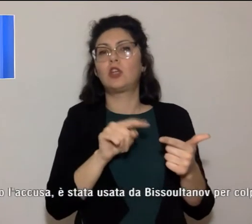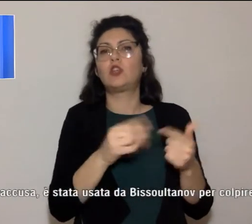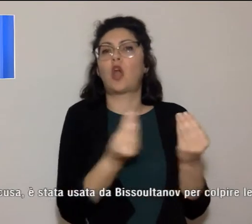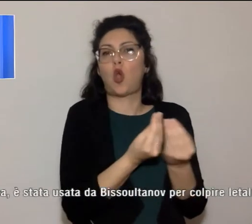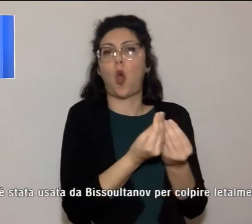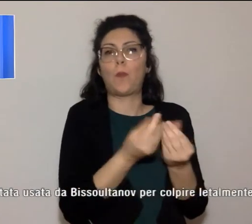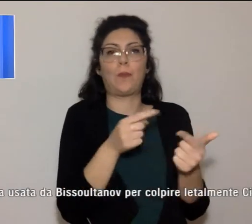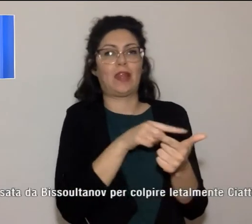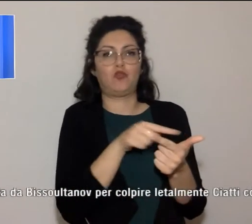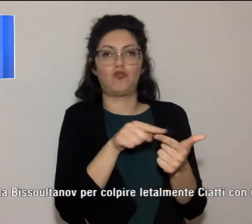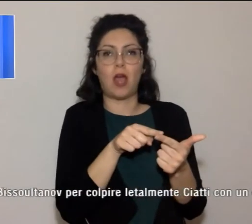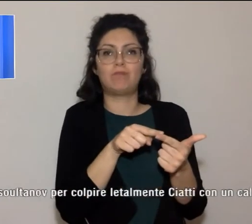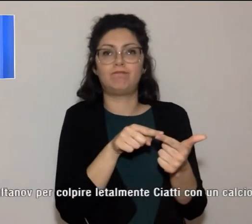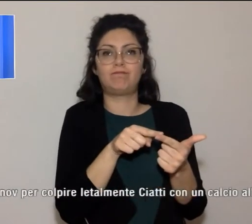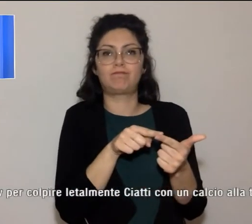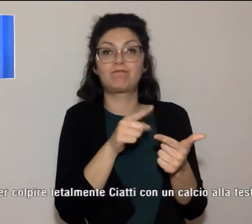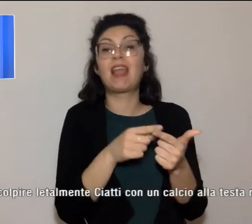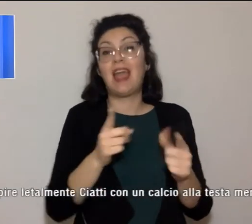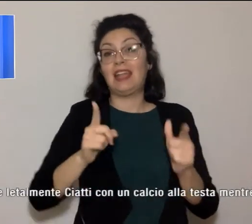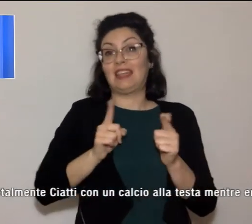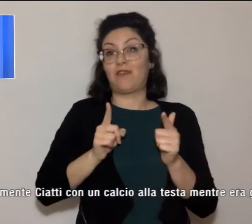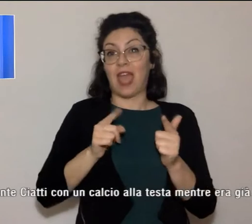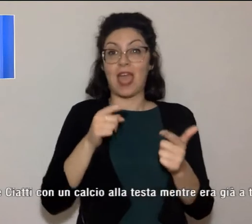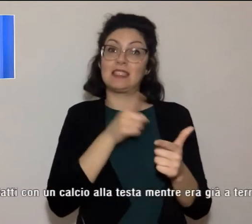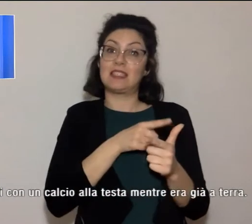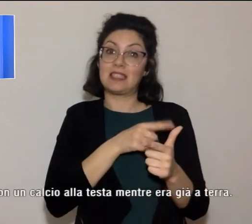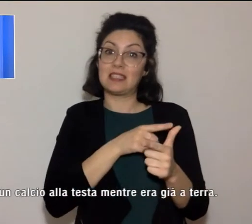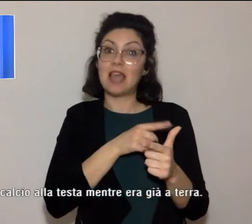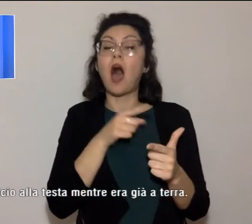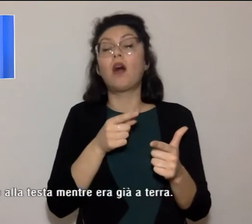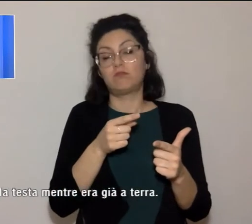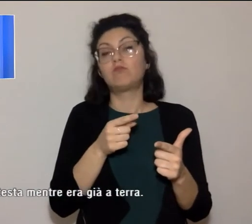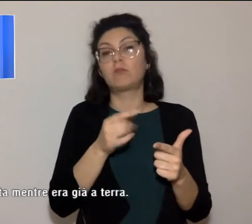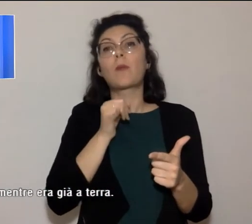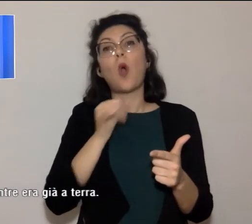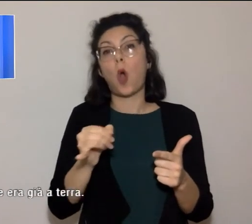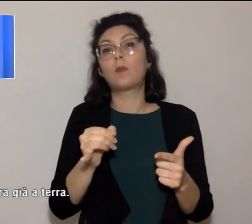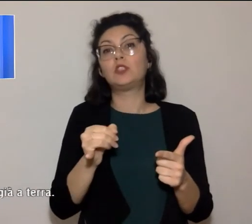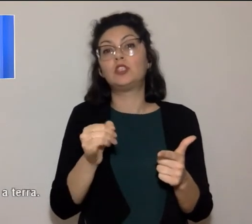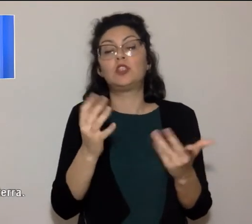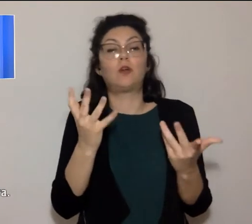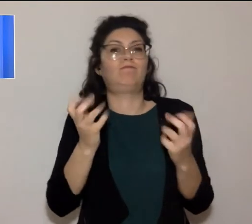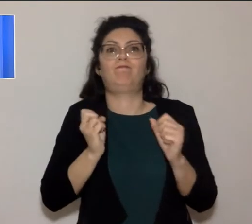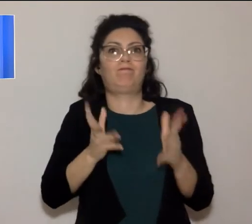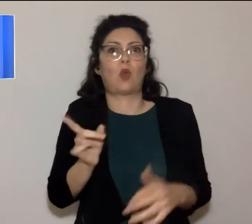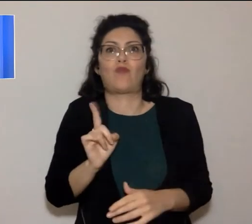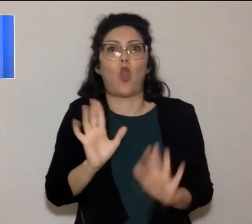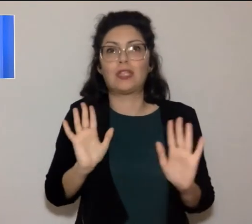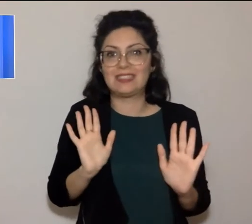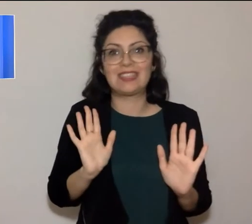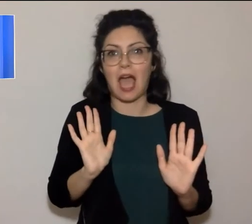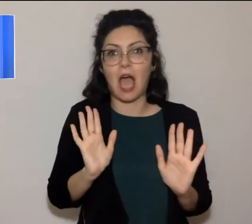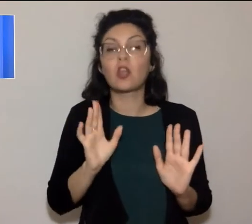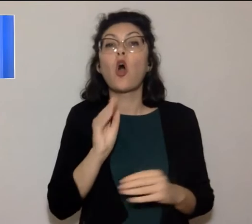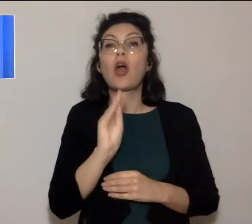La difesa del principale accusato ritiene che si tratti di un caso di omicidio involontario e chiede che la condanna